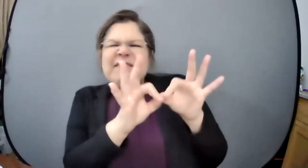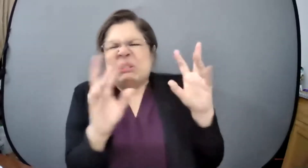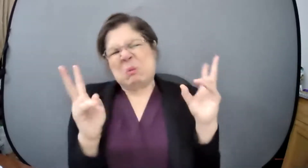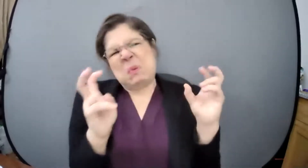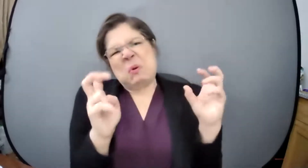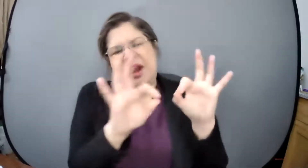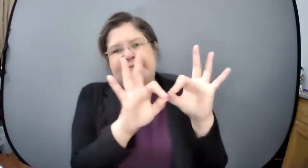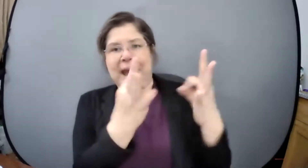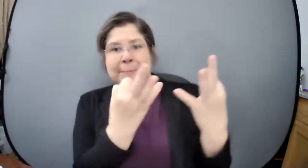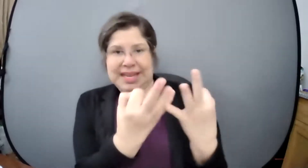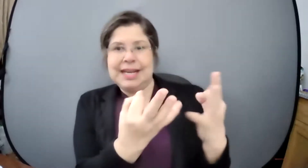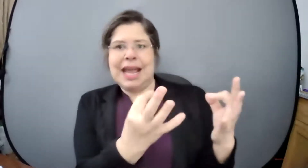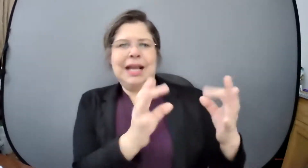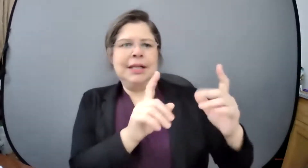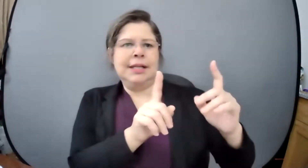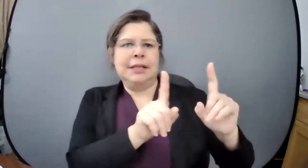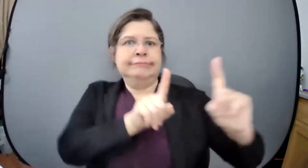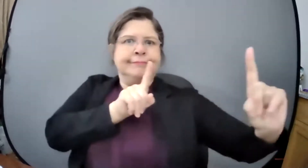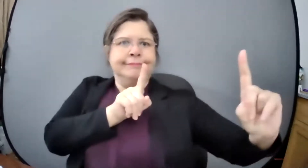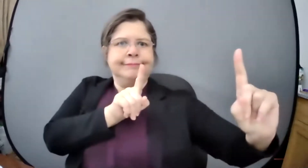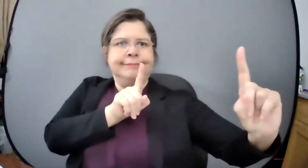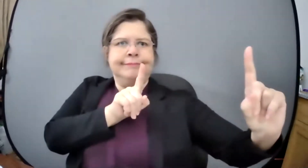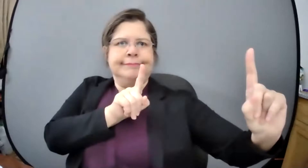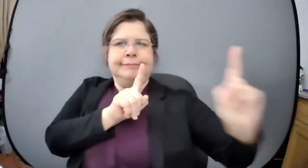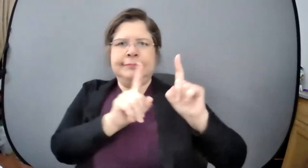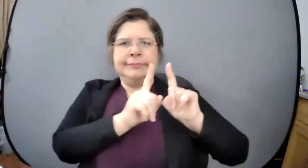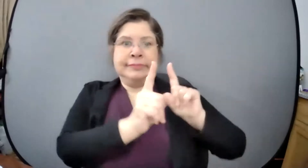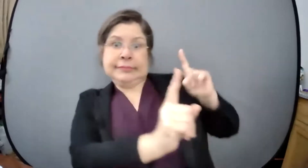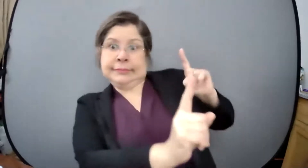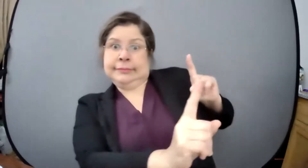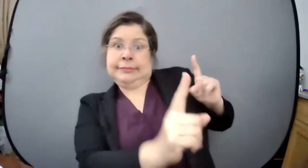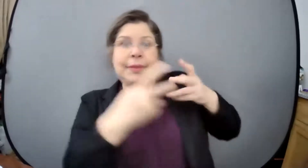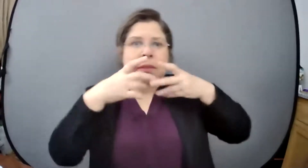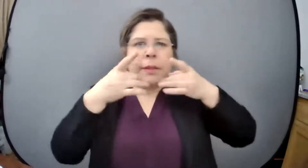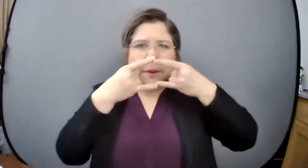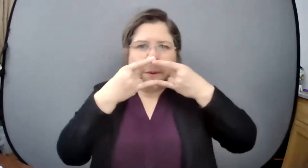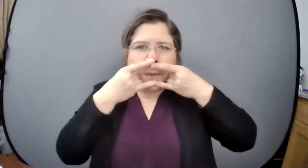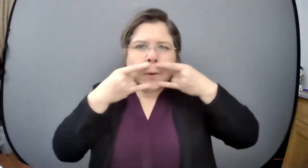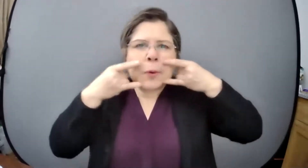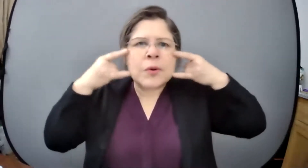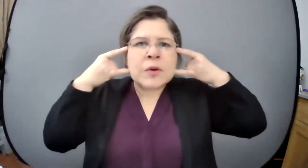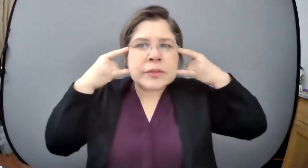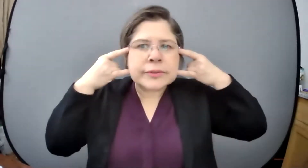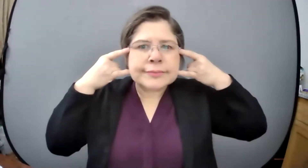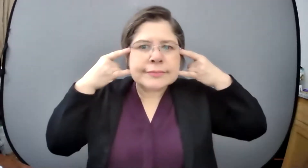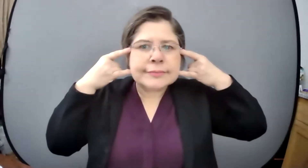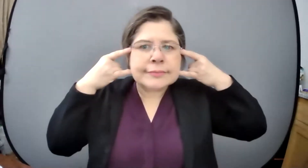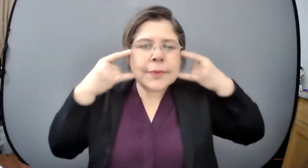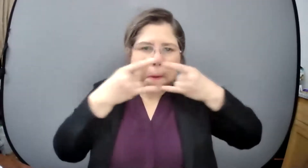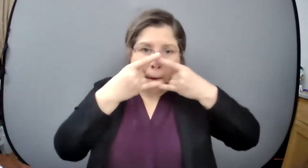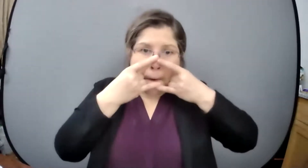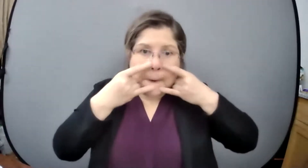distanciamiento ¿verdad? como un video así como estamos ahora hablando como si fuera un diálogo y lo